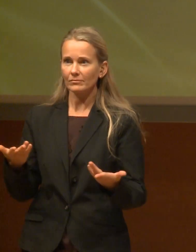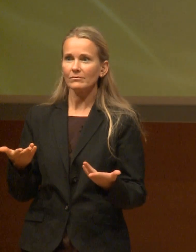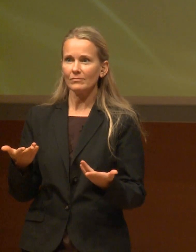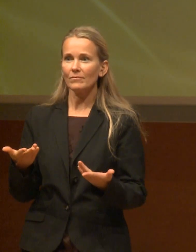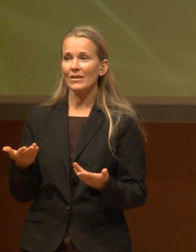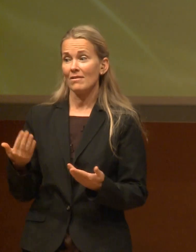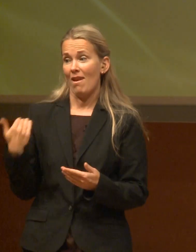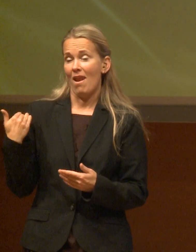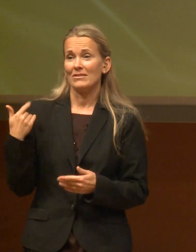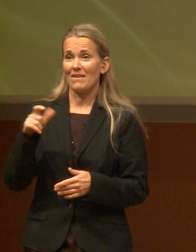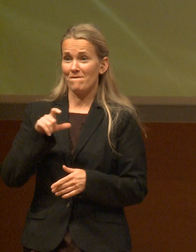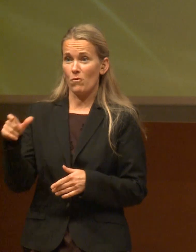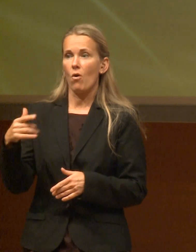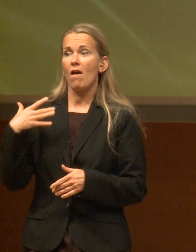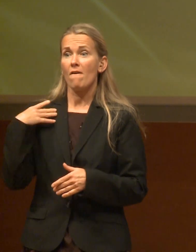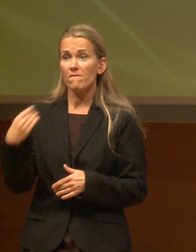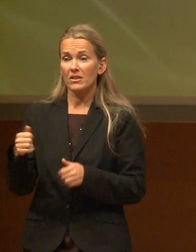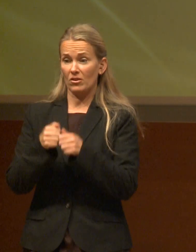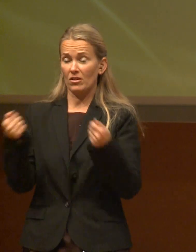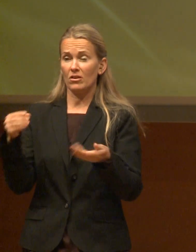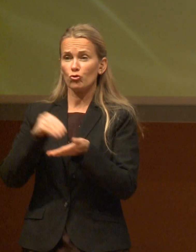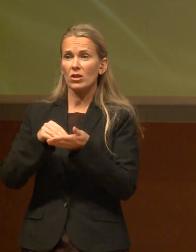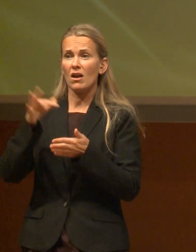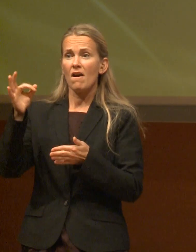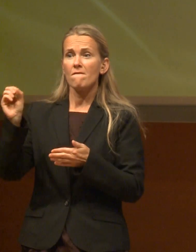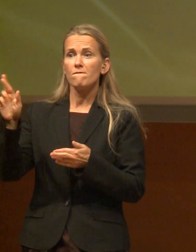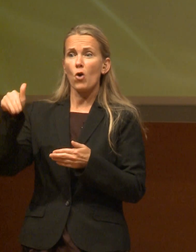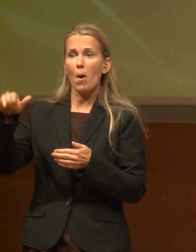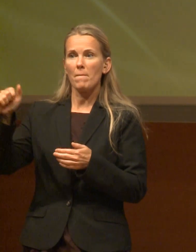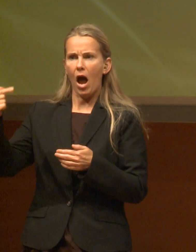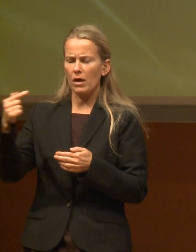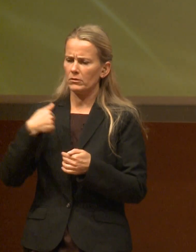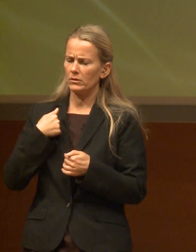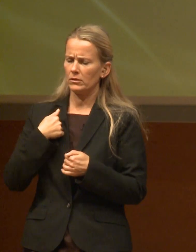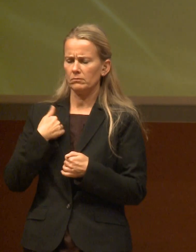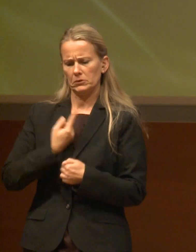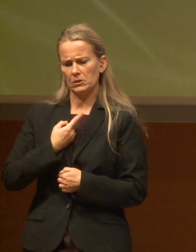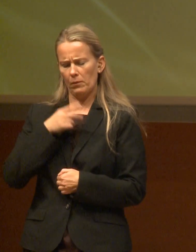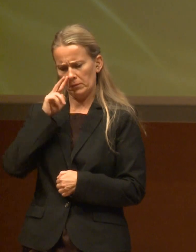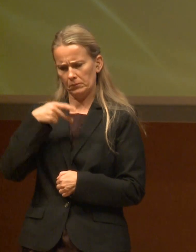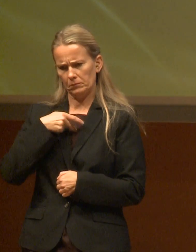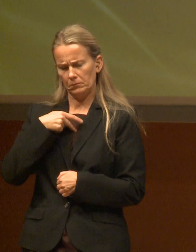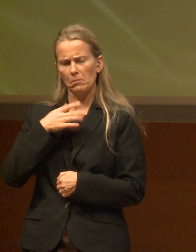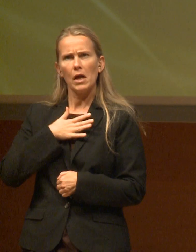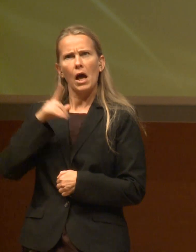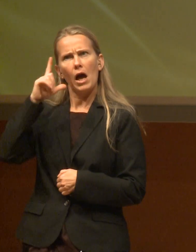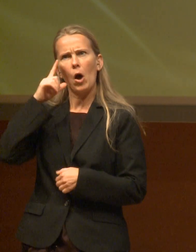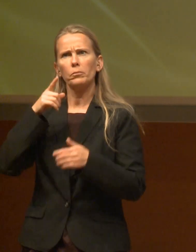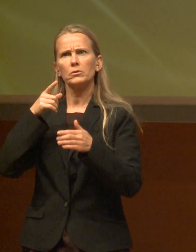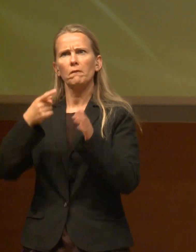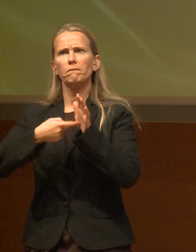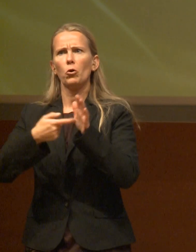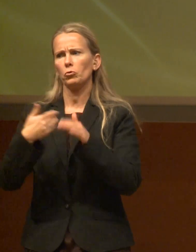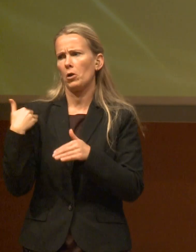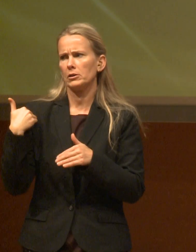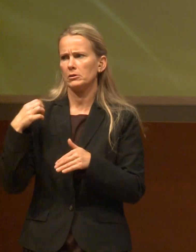Und nachdem das letzte Woche wieder im Format stand, habe ich kurz innegehalten und mir überlegt, was sind eigentlich meine Hauptforderungen der letzten